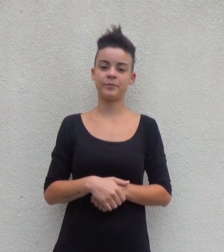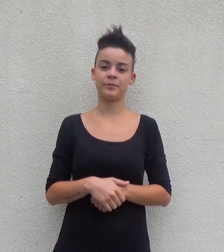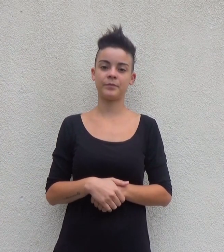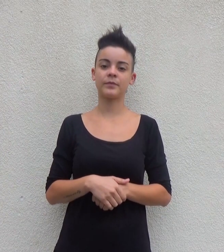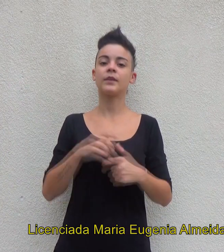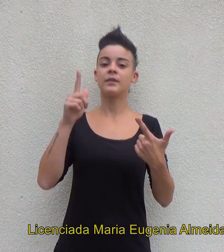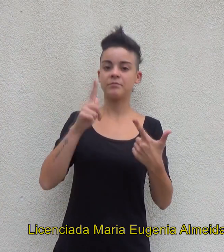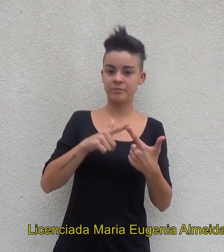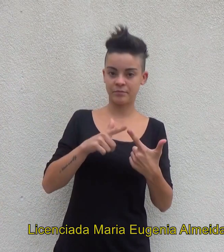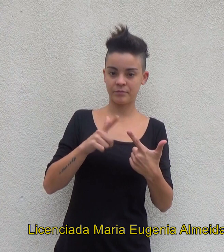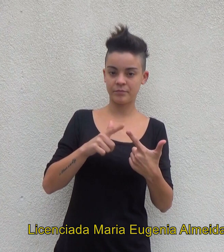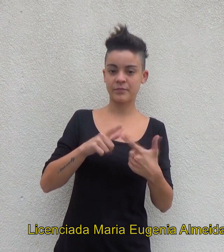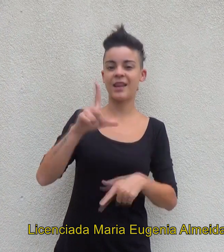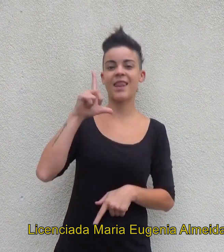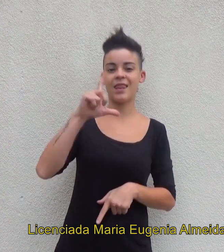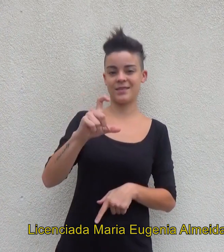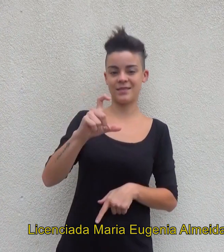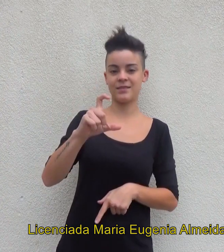Licenciada María Eugenia Almeida